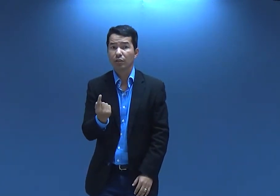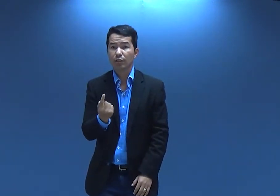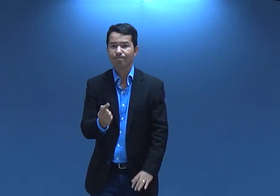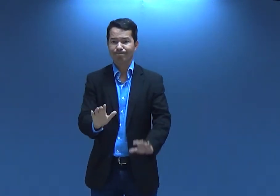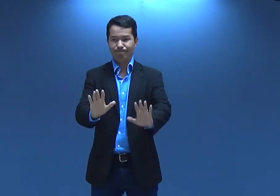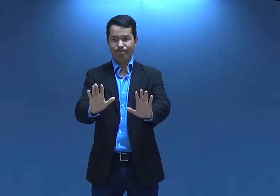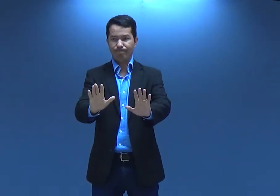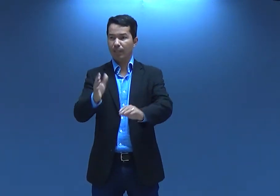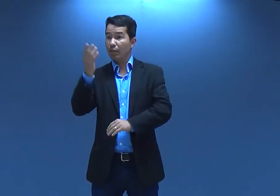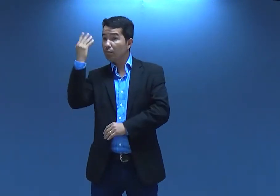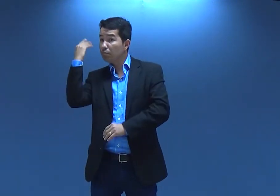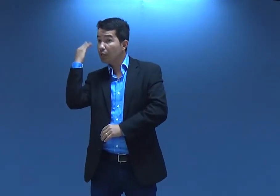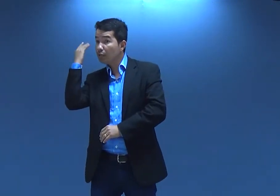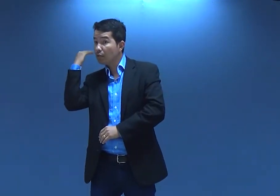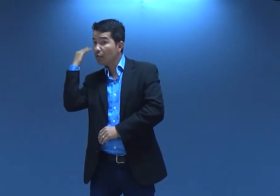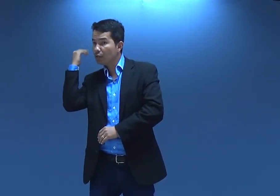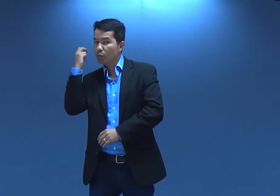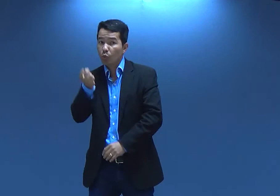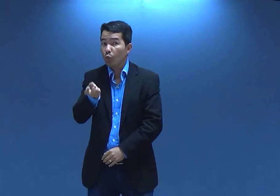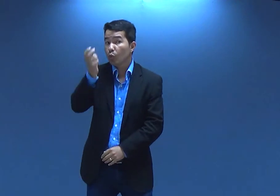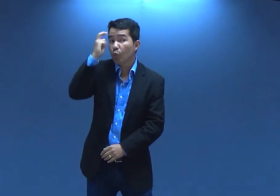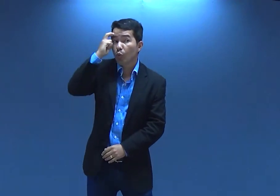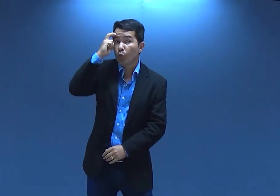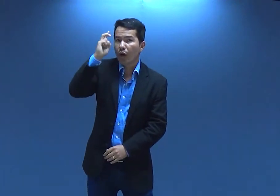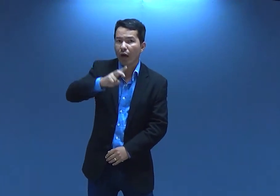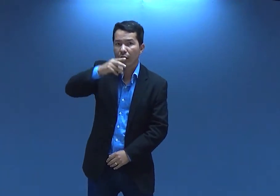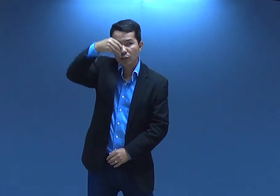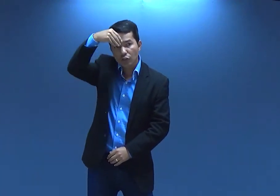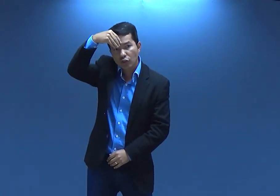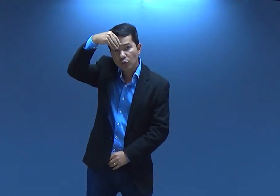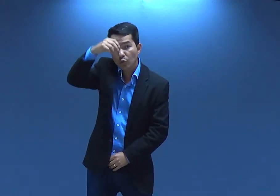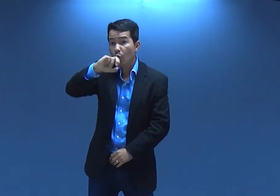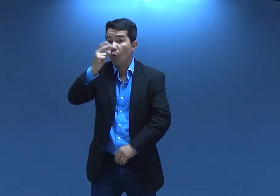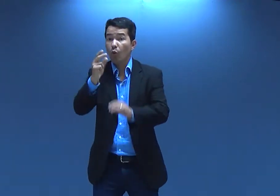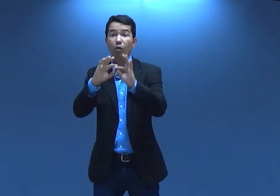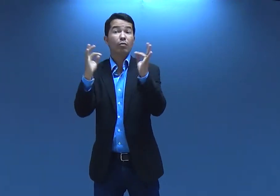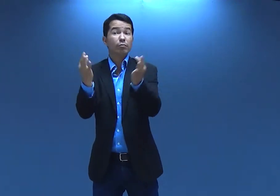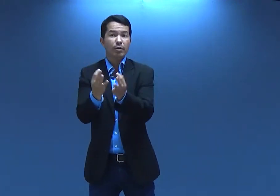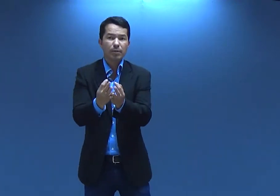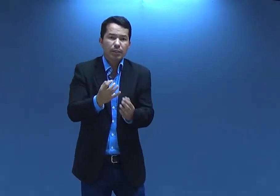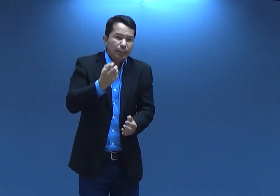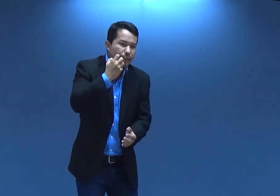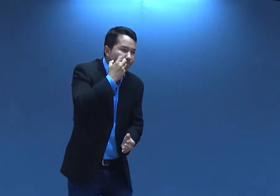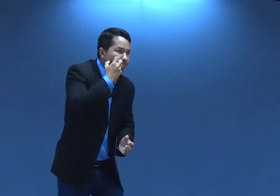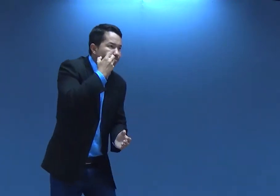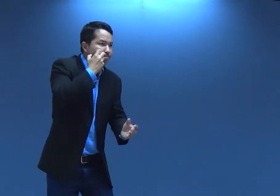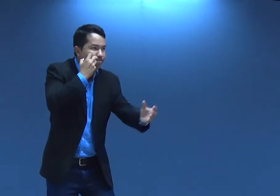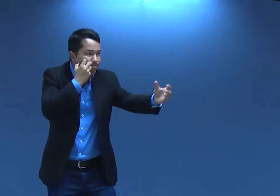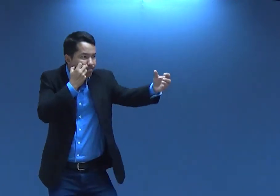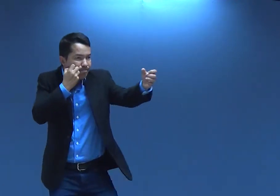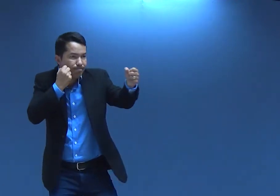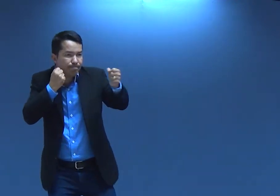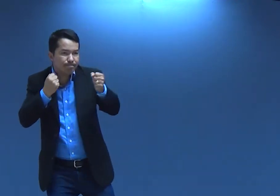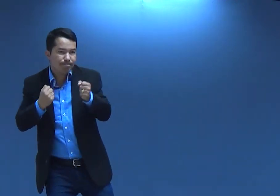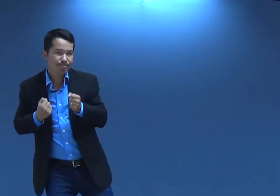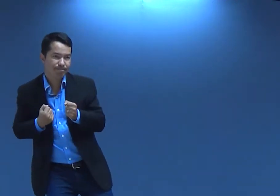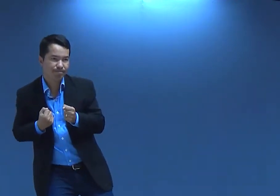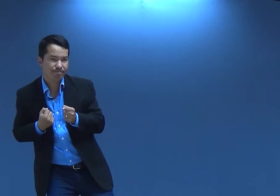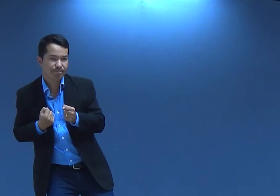ela estava sozinha ali. Mas no passado, a cultura, né? Da família era diferente. Então, eles meio que